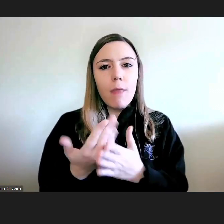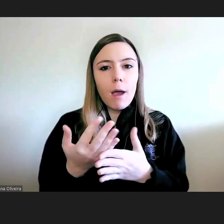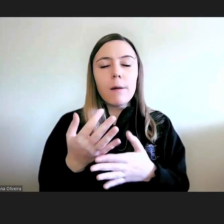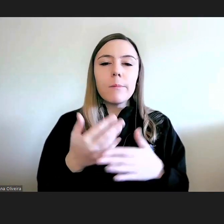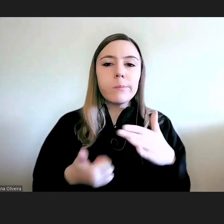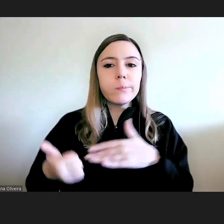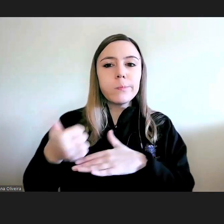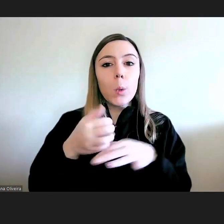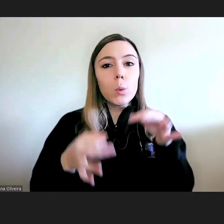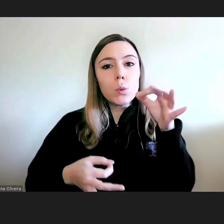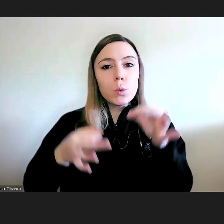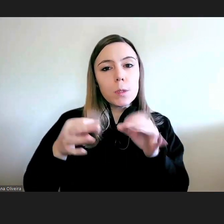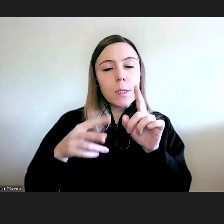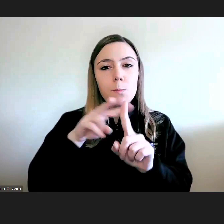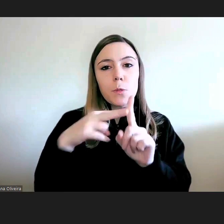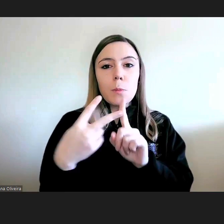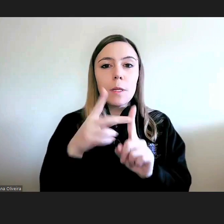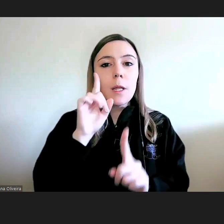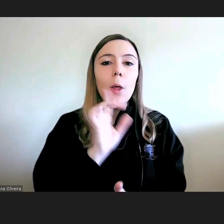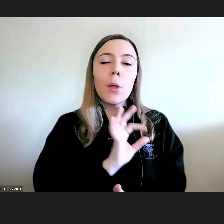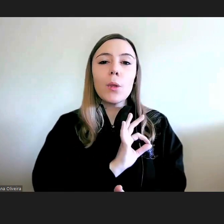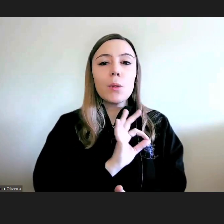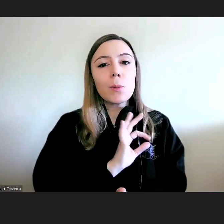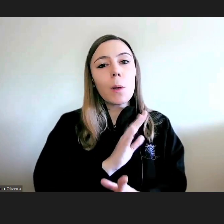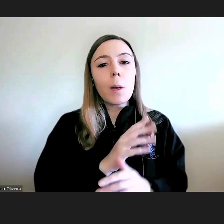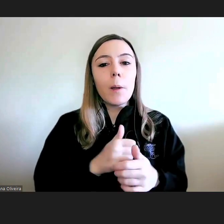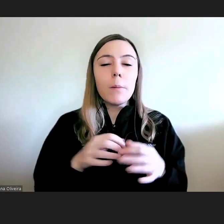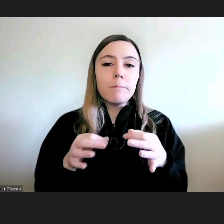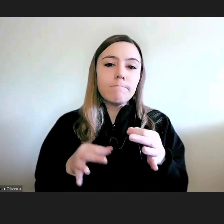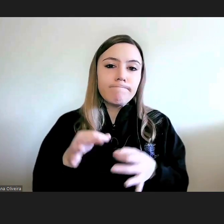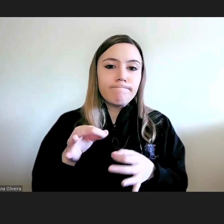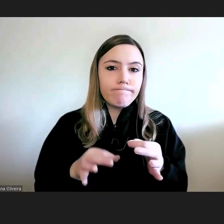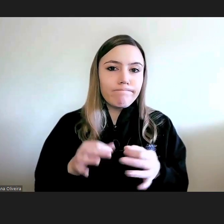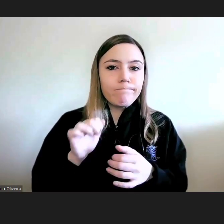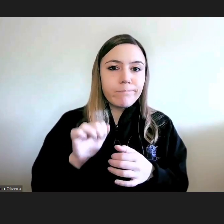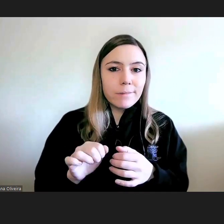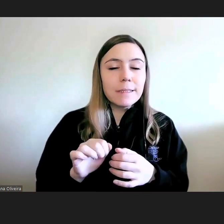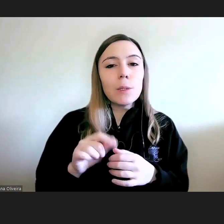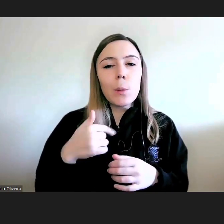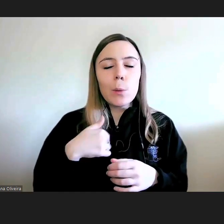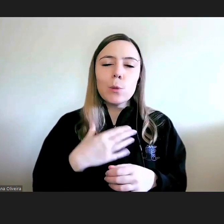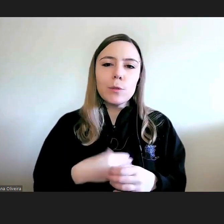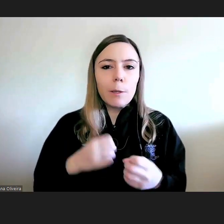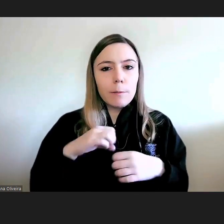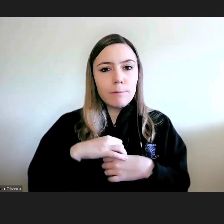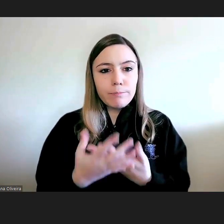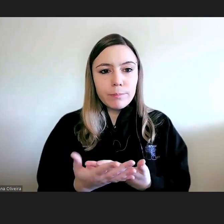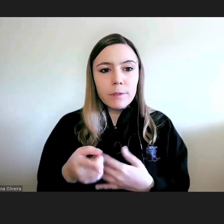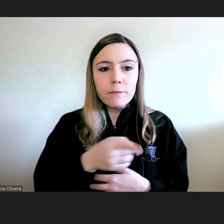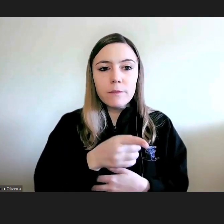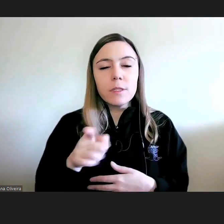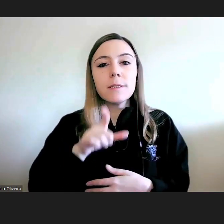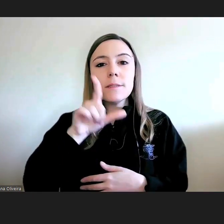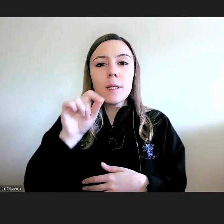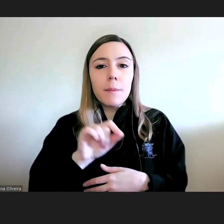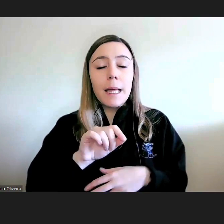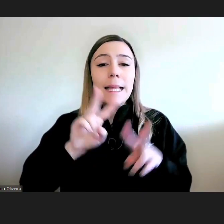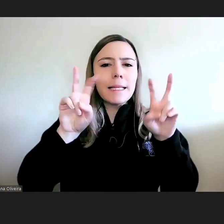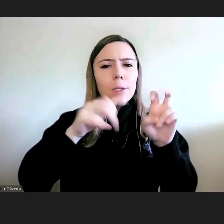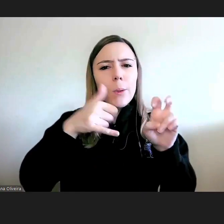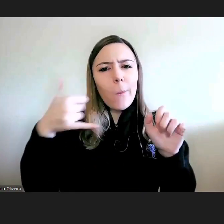senhora Provedora que hoje gostava de partilhar convosco, e com este segundo, com este subtítulo, se quiser,